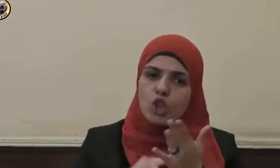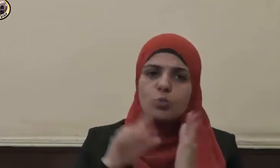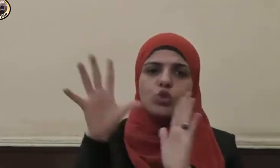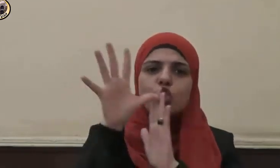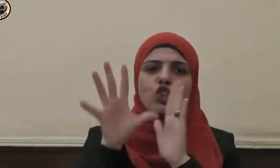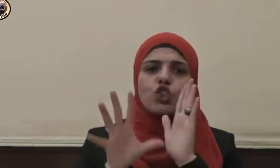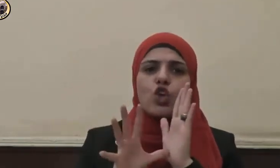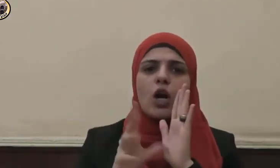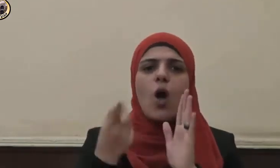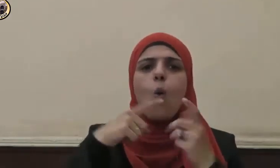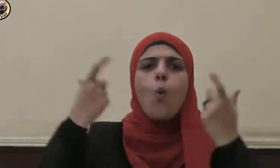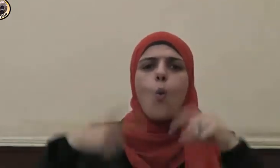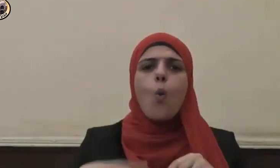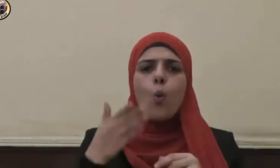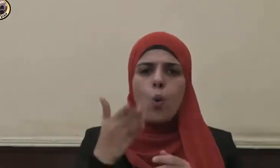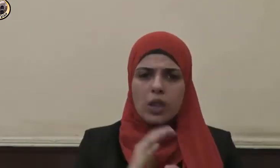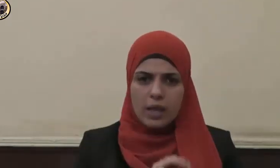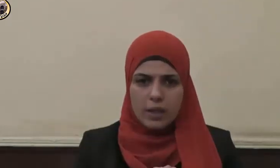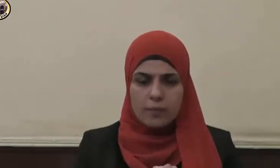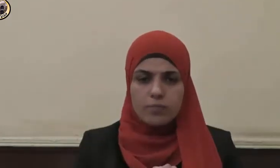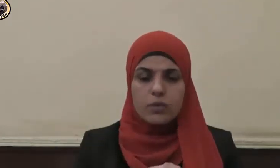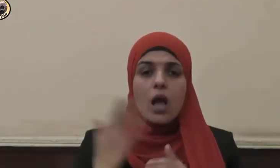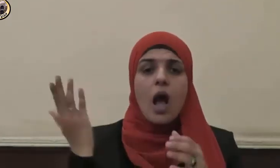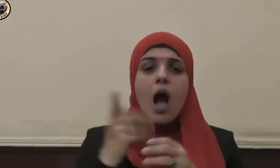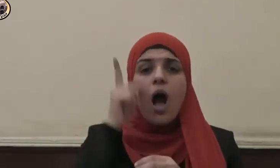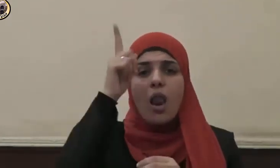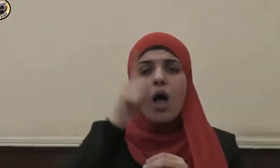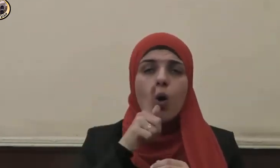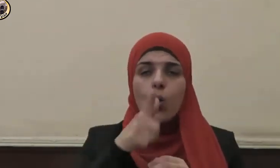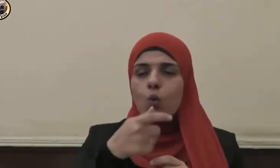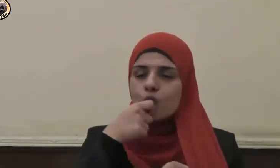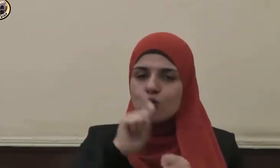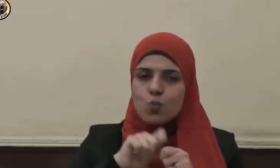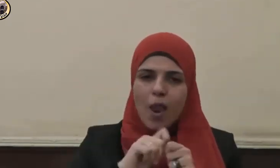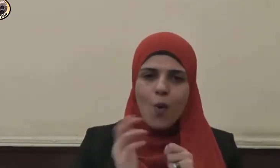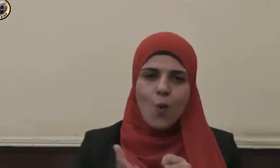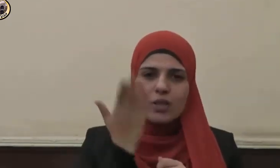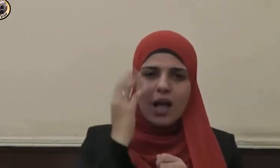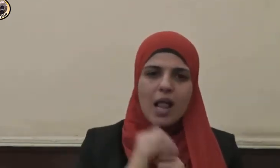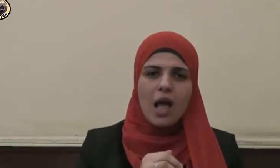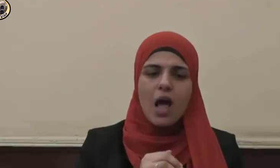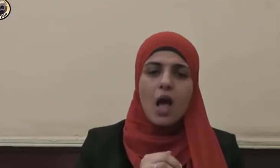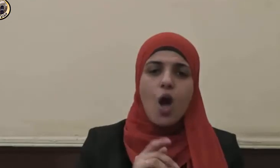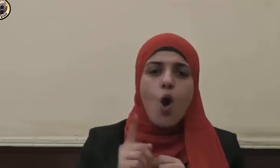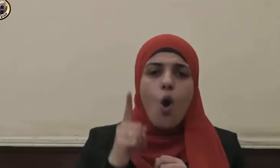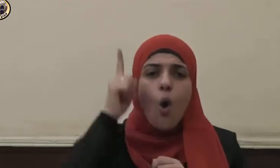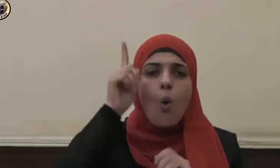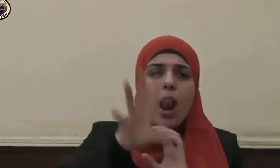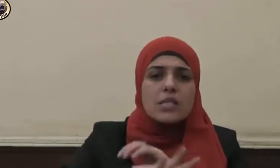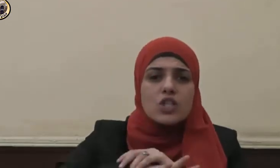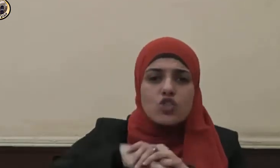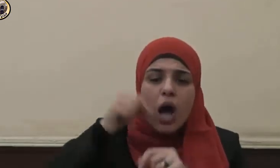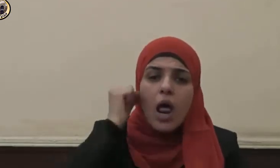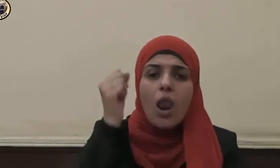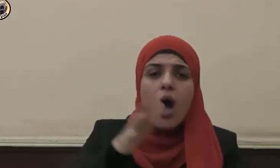شرعي ووطني حيث يقول سبحانه هو الذي جعل لكم الأرض